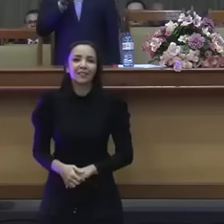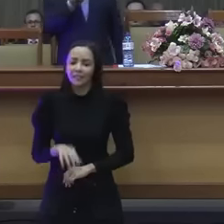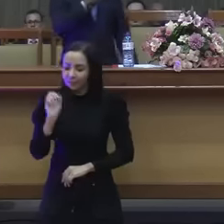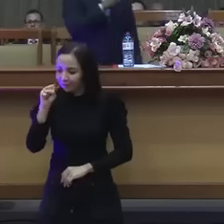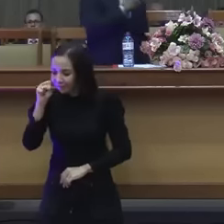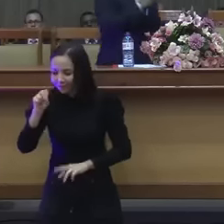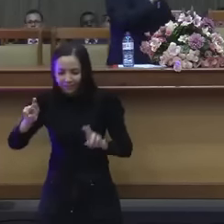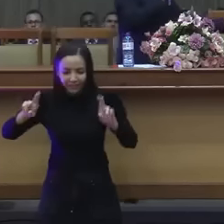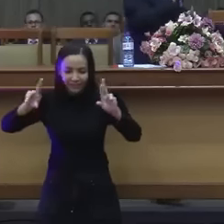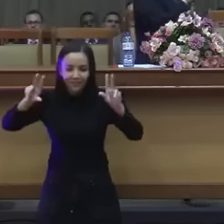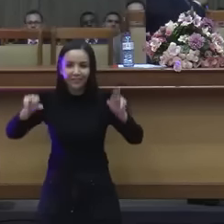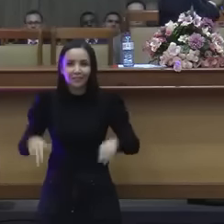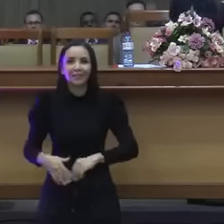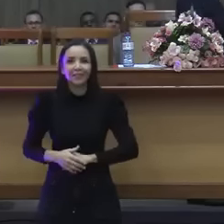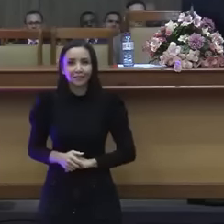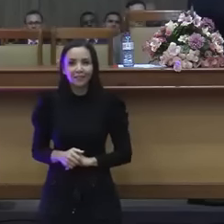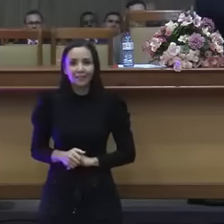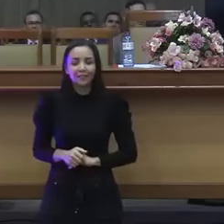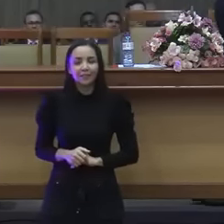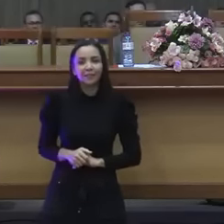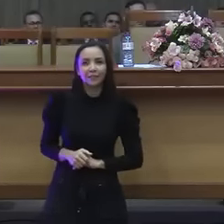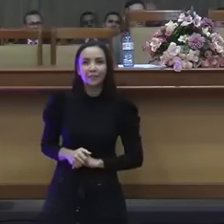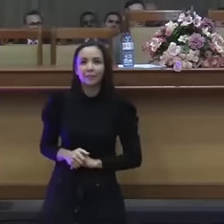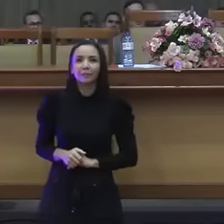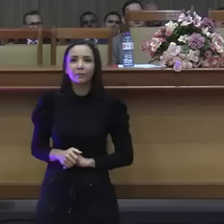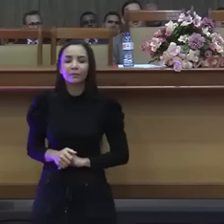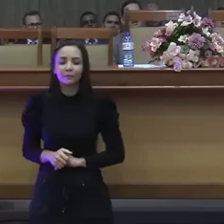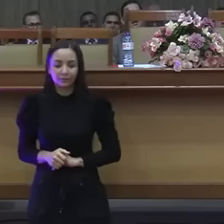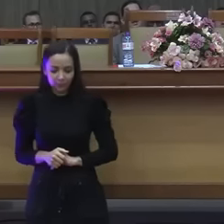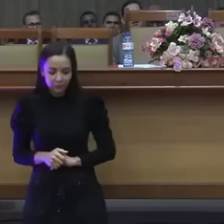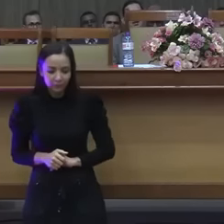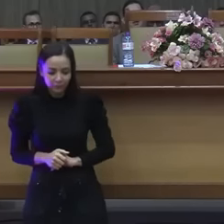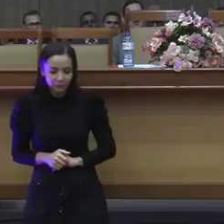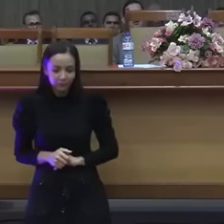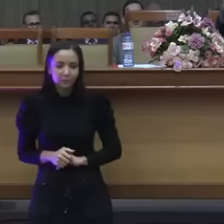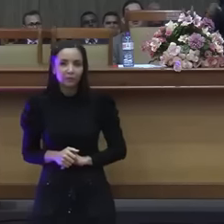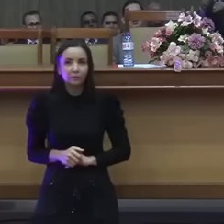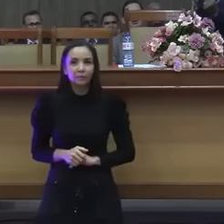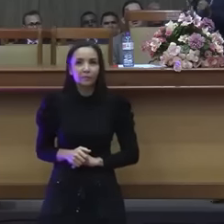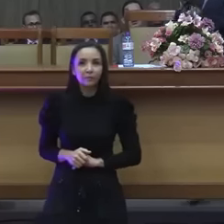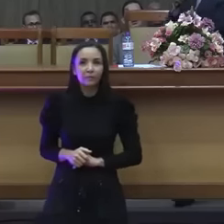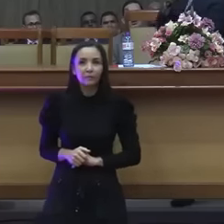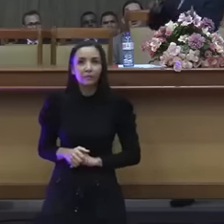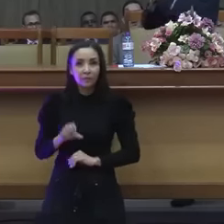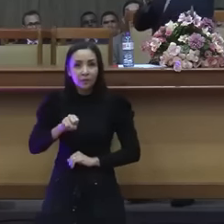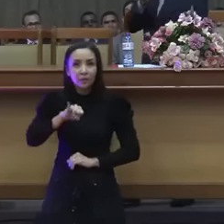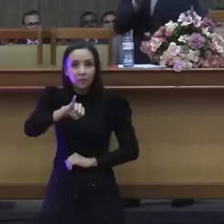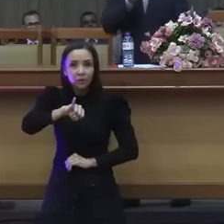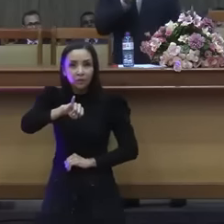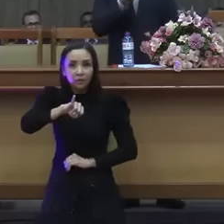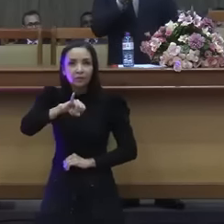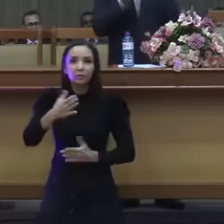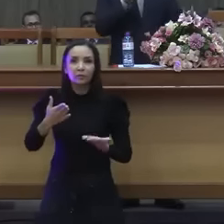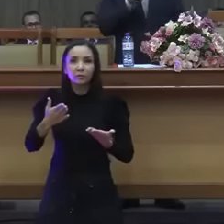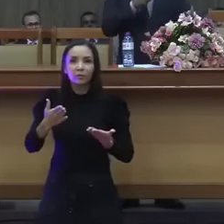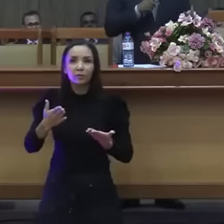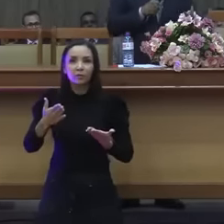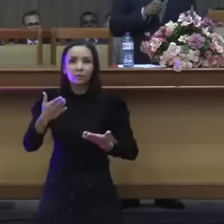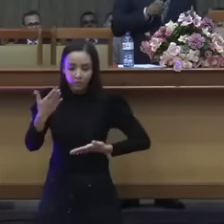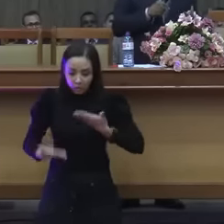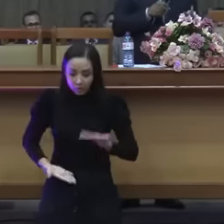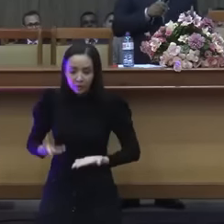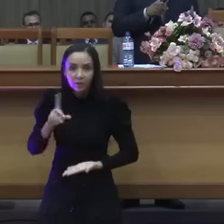diferente. Aí, Malaquias 3,18, e outra vez vereis a, entre o que serve a Deus e o que não serve.